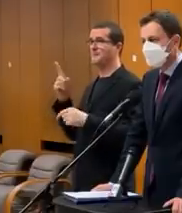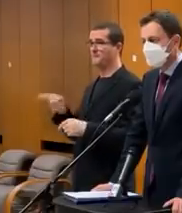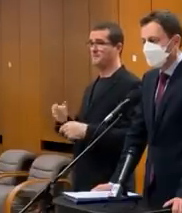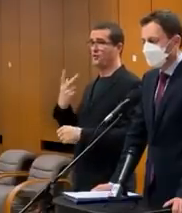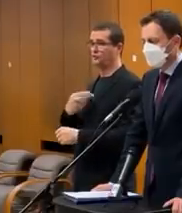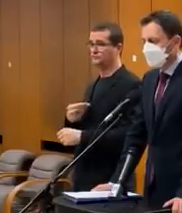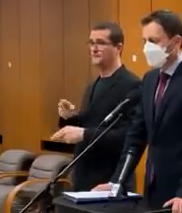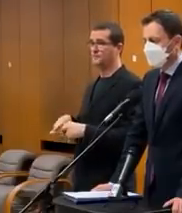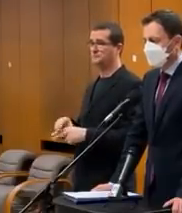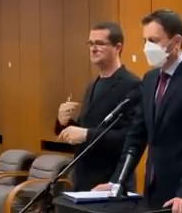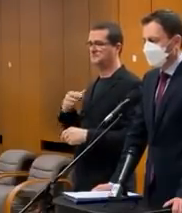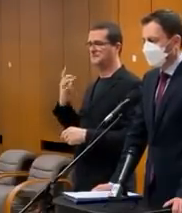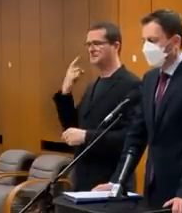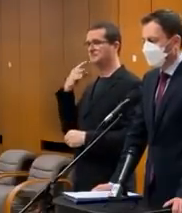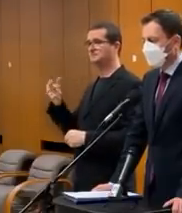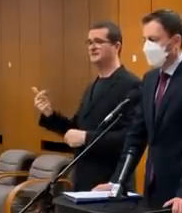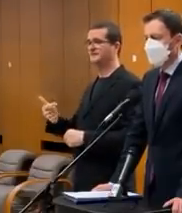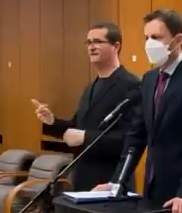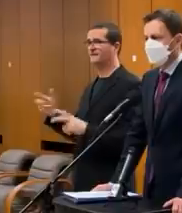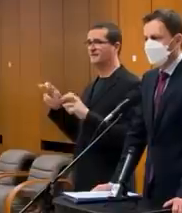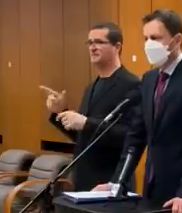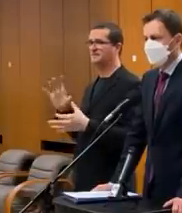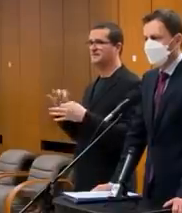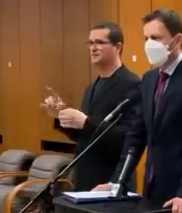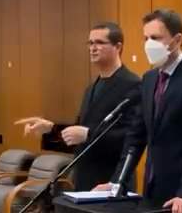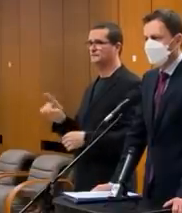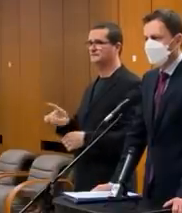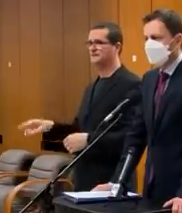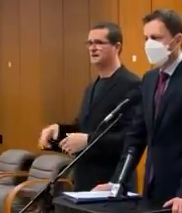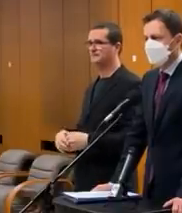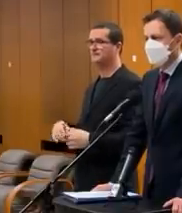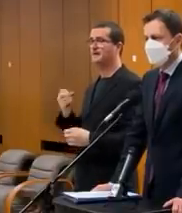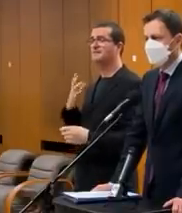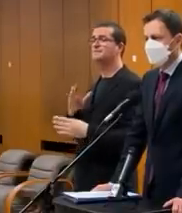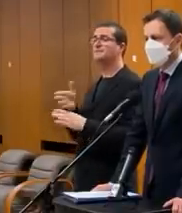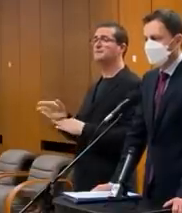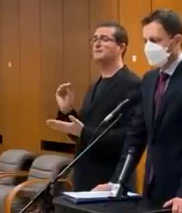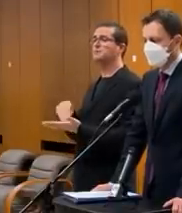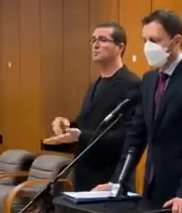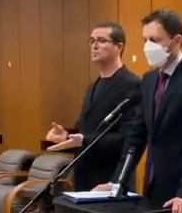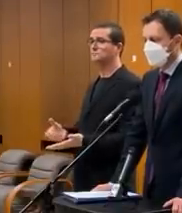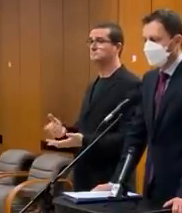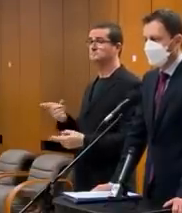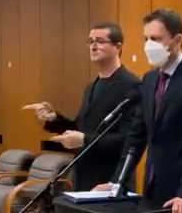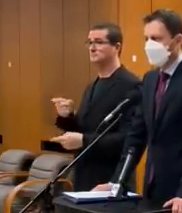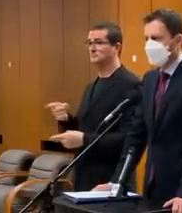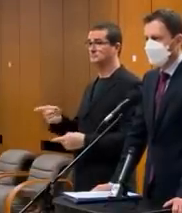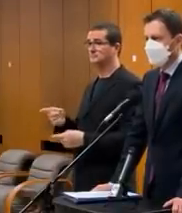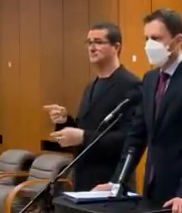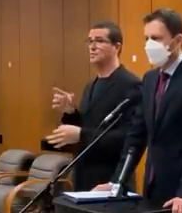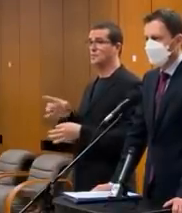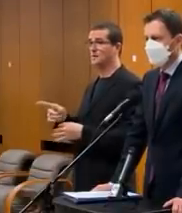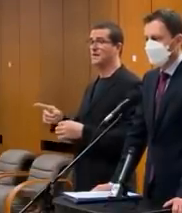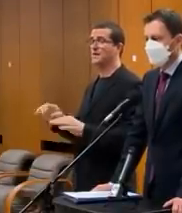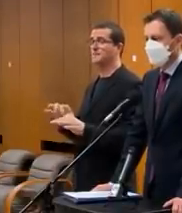očkovania? Nemyslím si, že tieto dve témy nevyhnutne súvisia. A mne prejde ale ten mônus? Však hovorím vám, že to nevyhnutne nesúvisí.